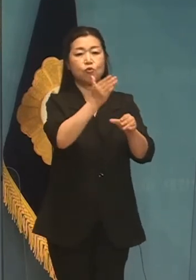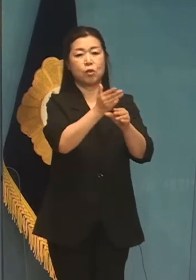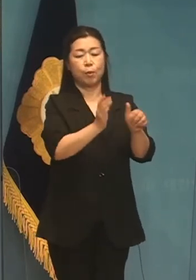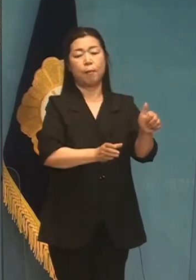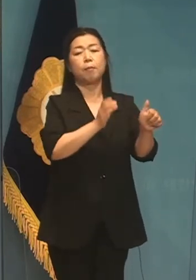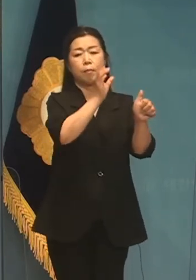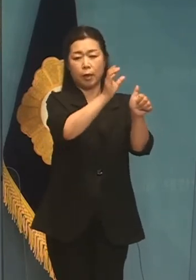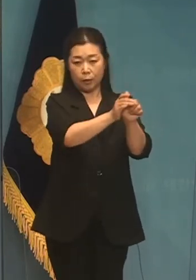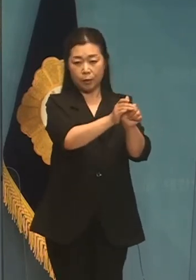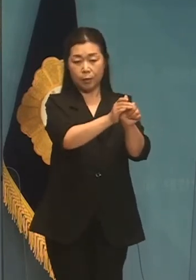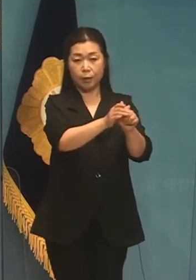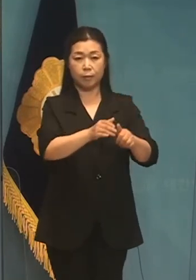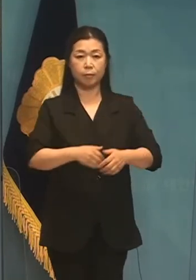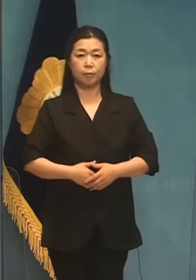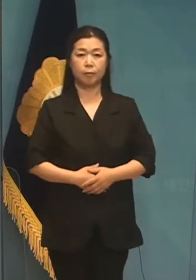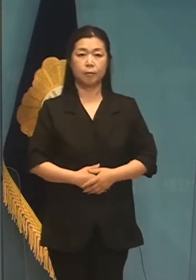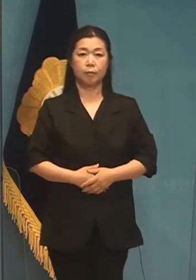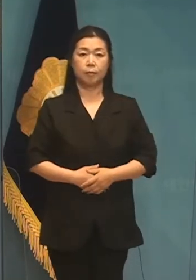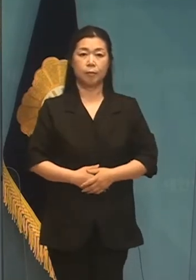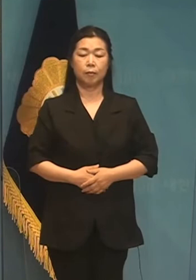강구진을 재구성하겠습니다.